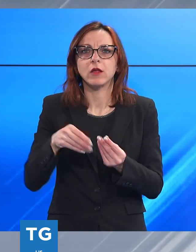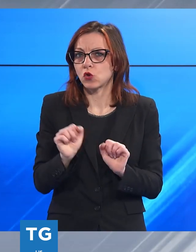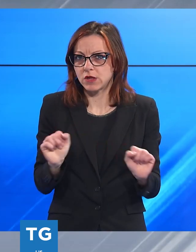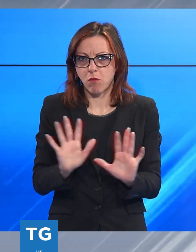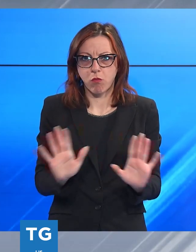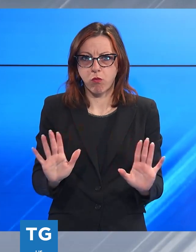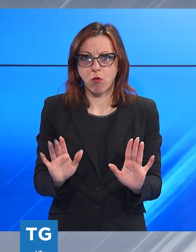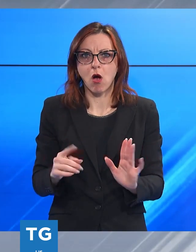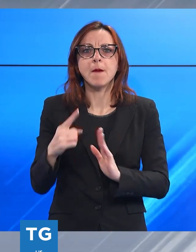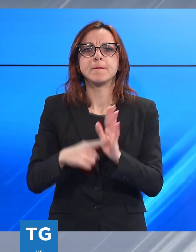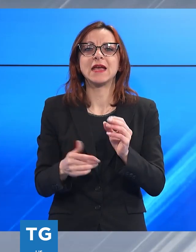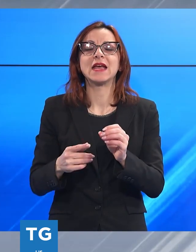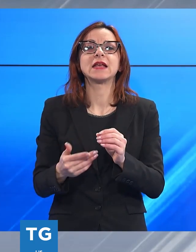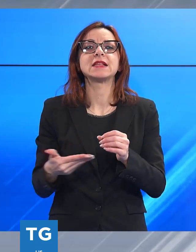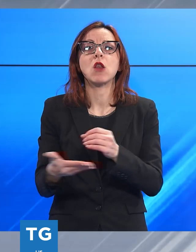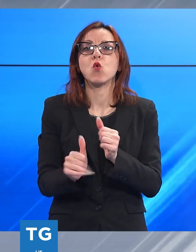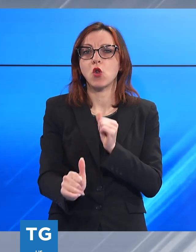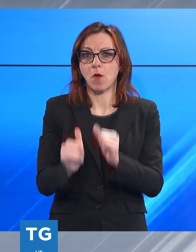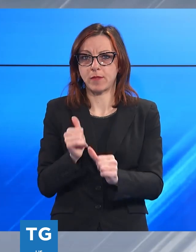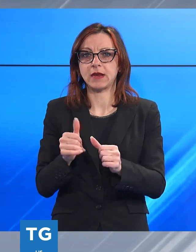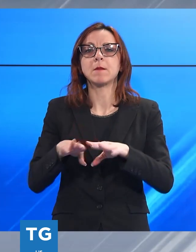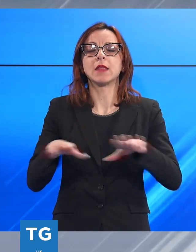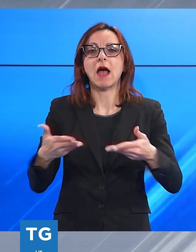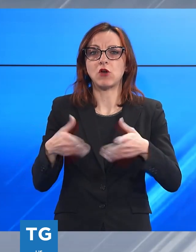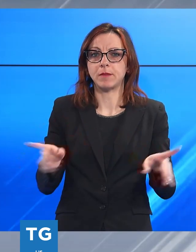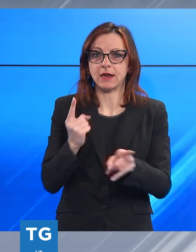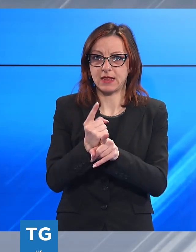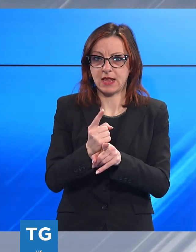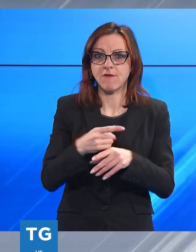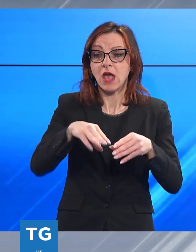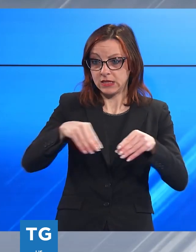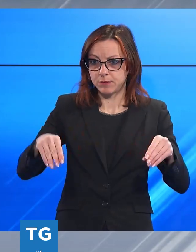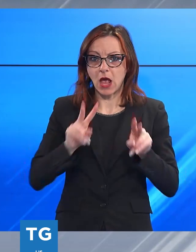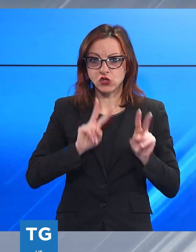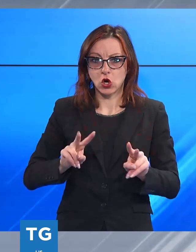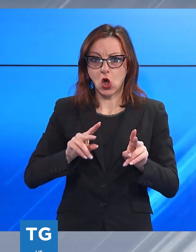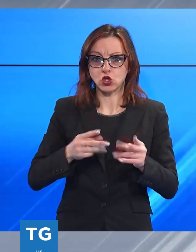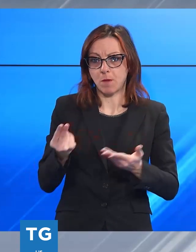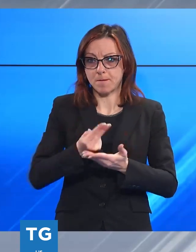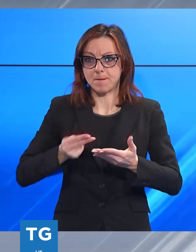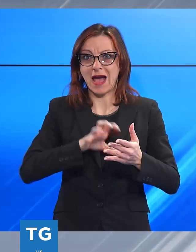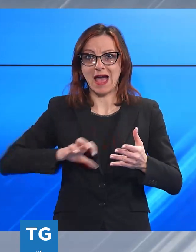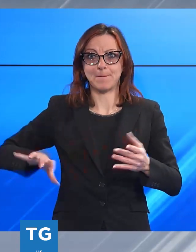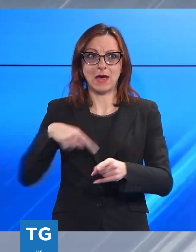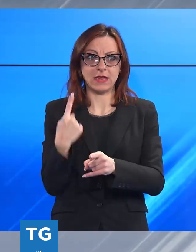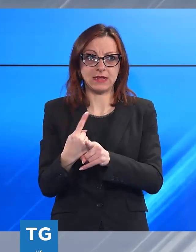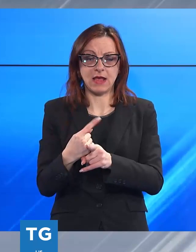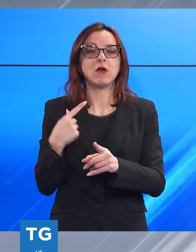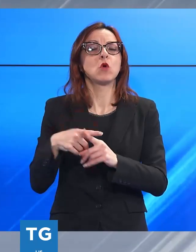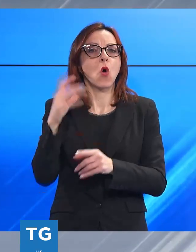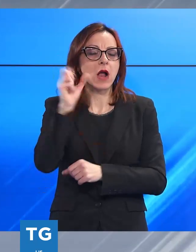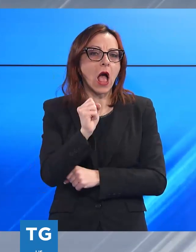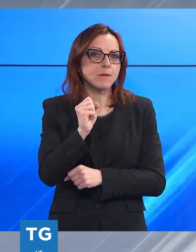deve aprire il tavolo interministeriale, eseguire la mappatura delle spiagge e chiarire il destino delle concessioni, in scadenza, altrimenti a fine anno.